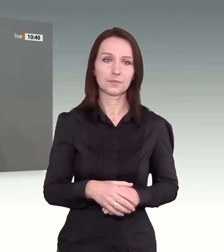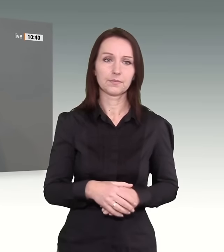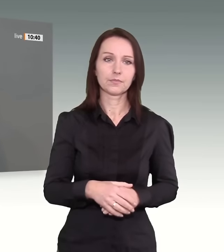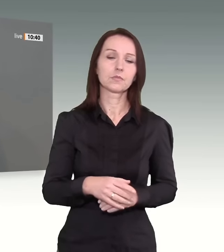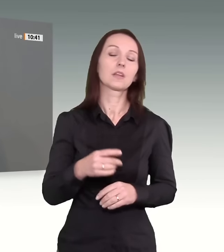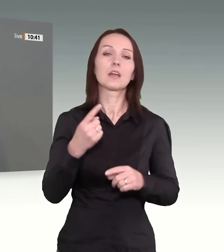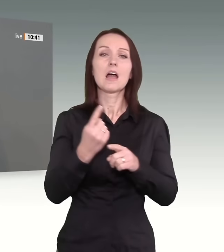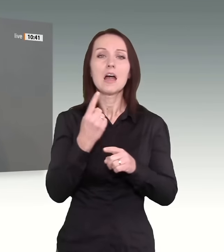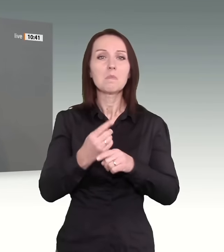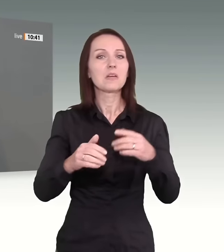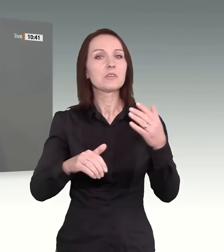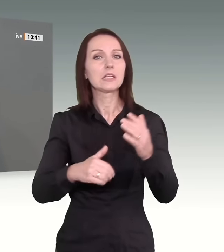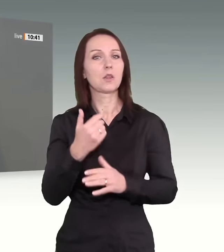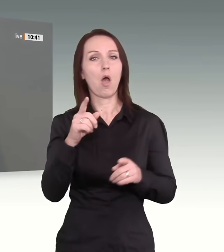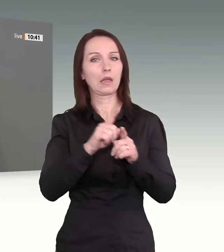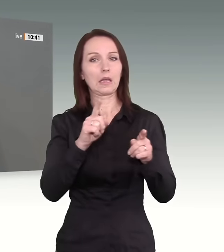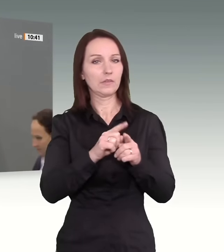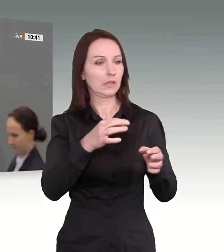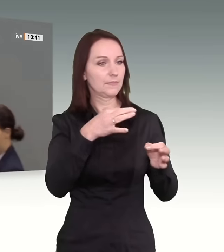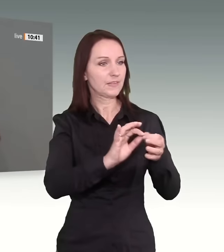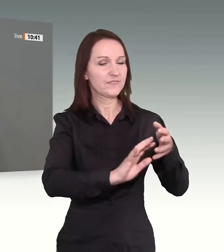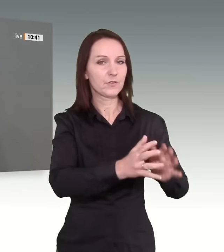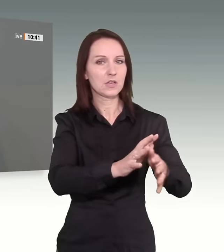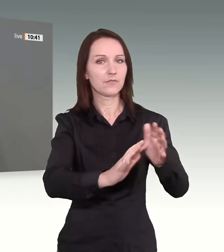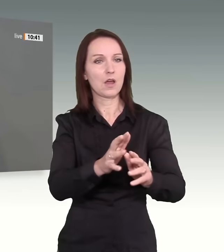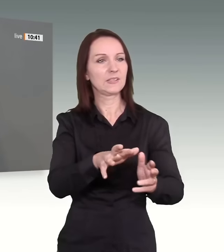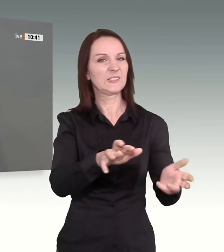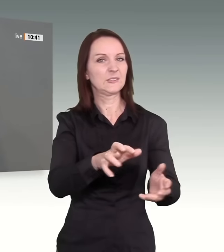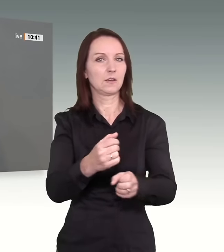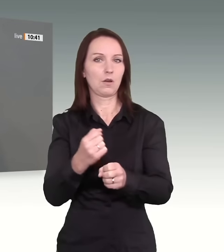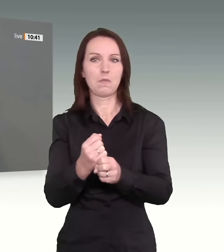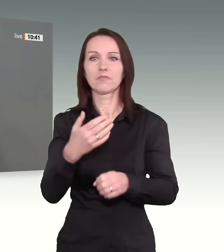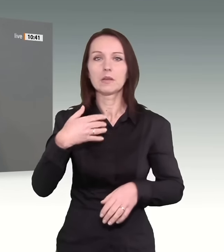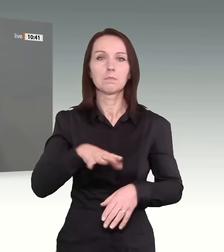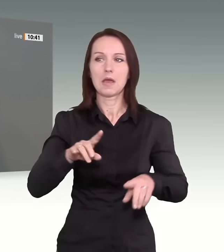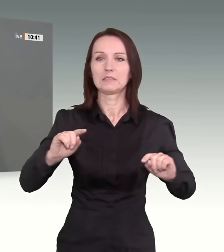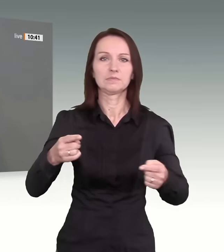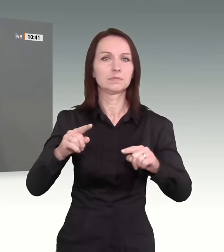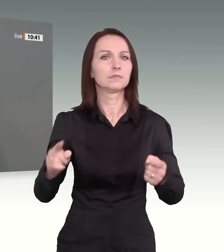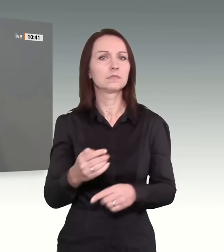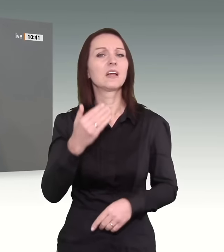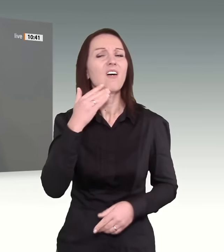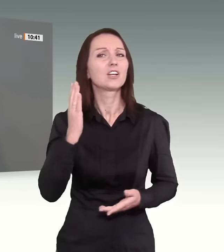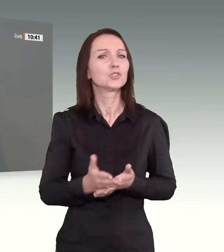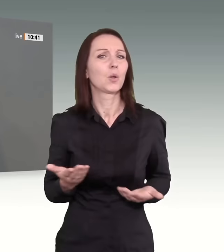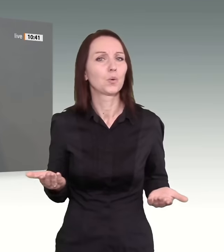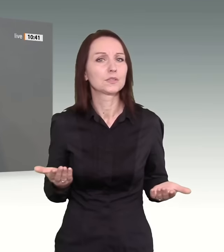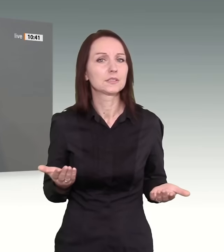Brandherde zu legen, immer mehr Öl ins Feuer zu gießen. Wir